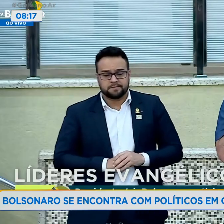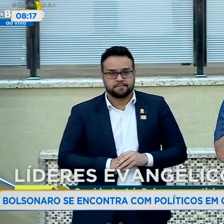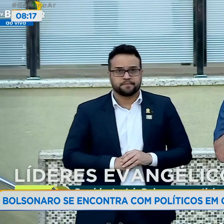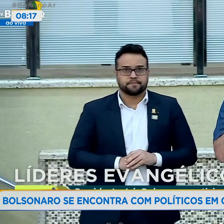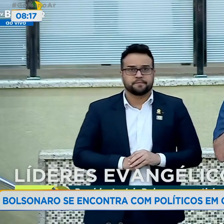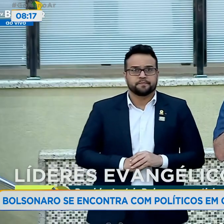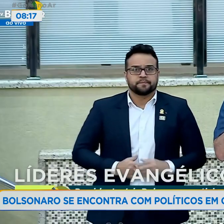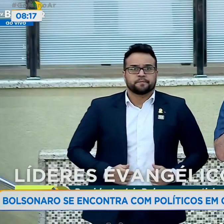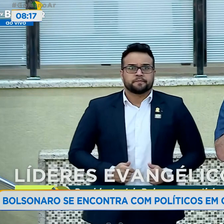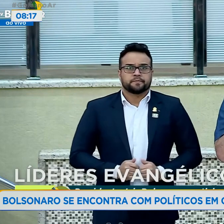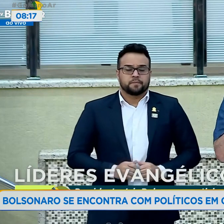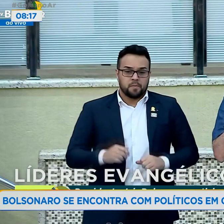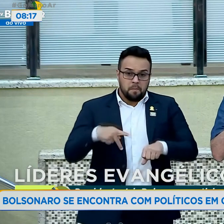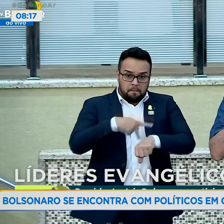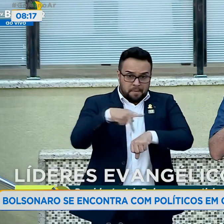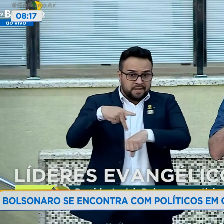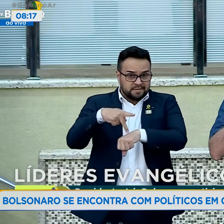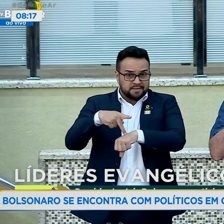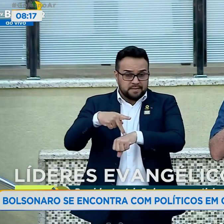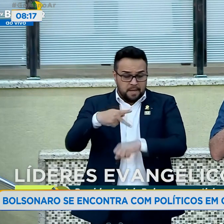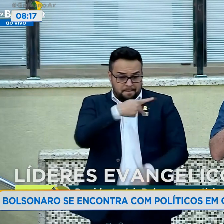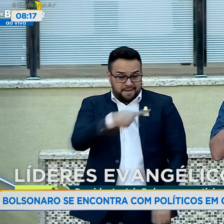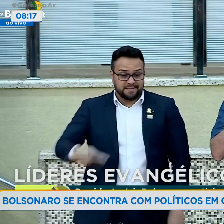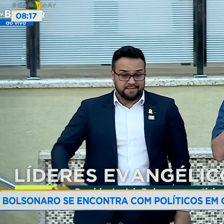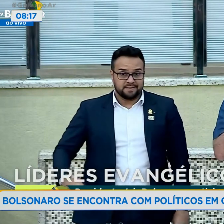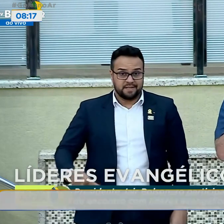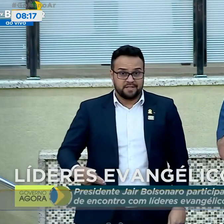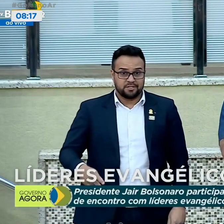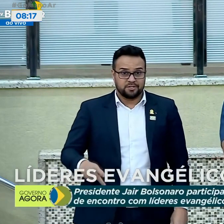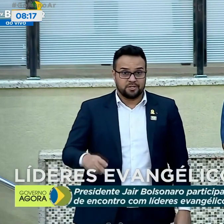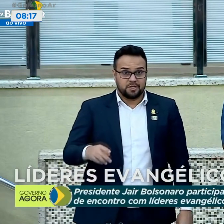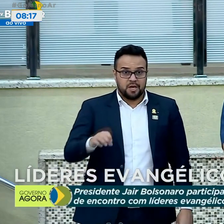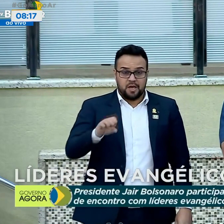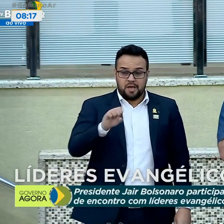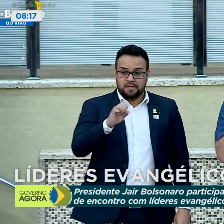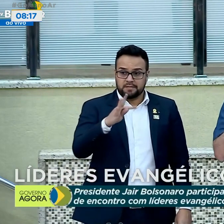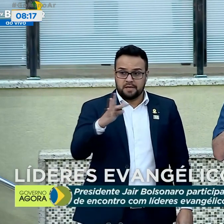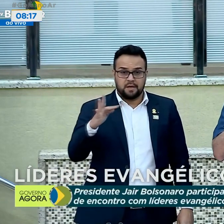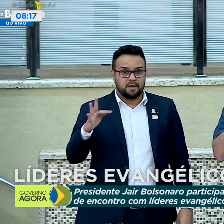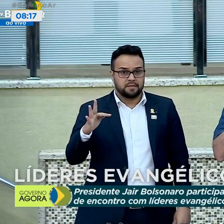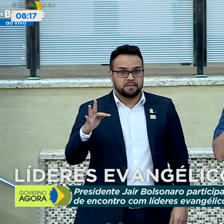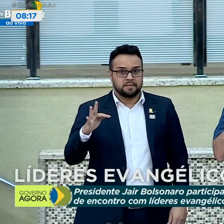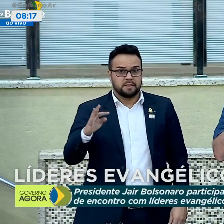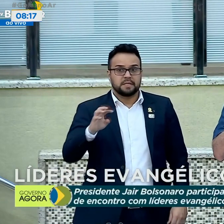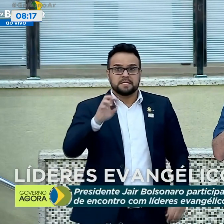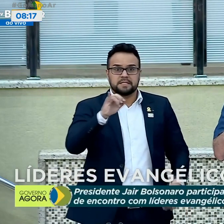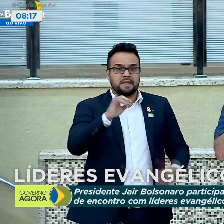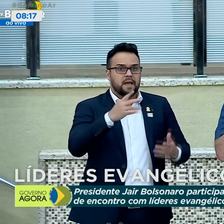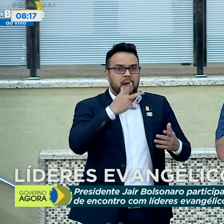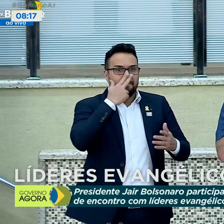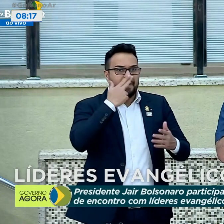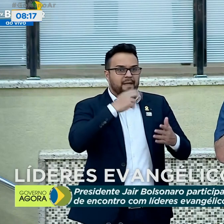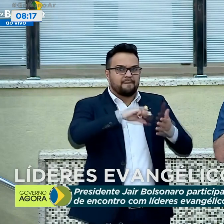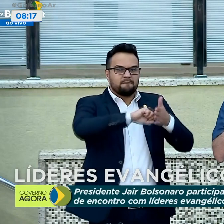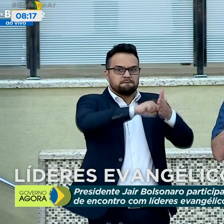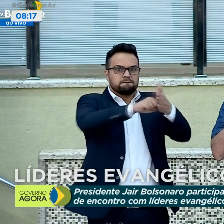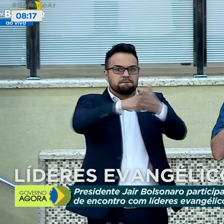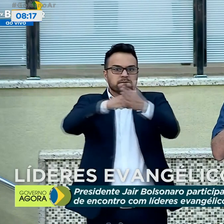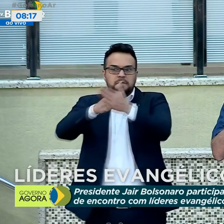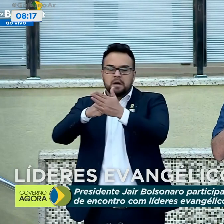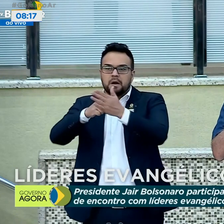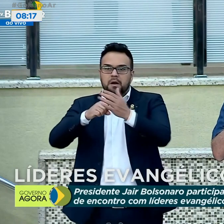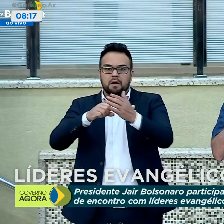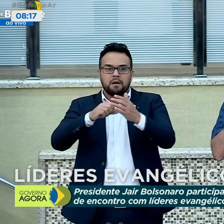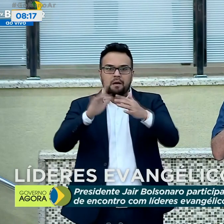presidente de um Tribunal Superior Eleitoral desmonetiza páginas de apoiadores do